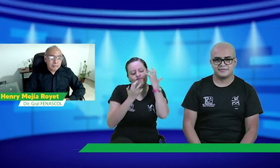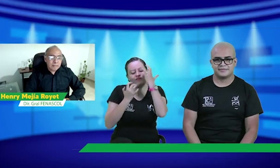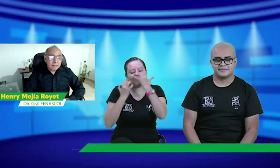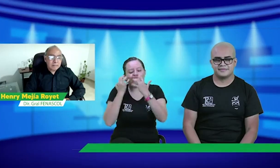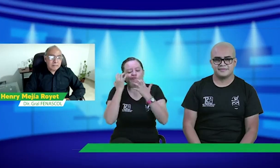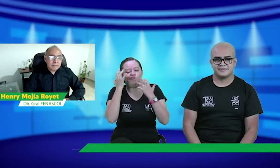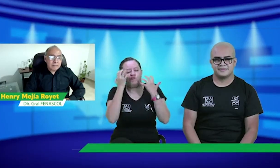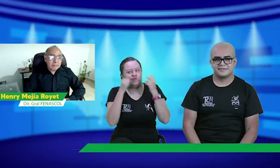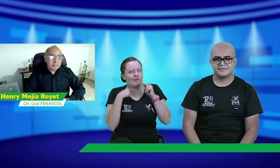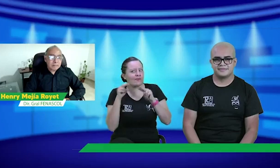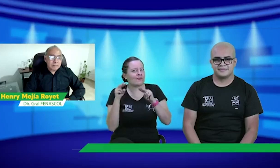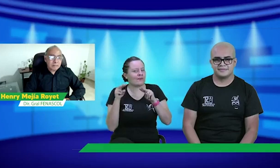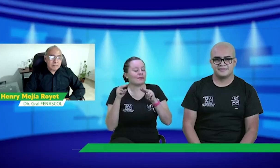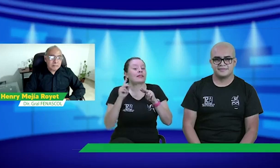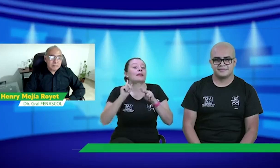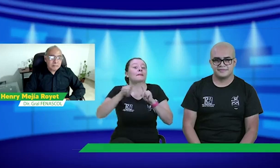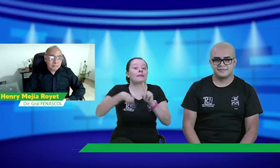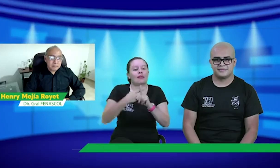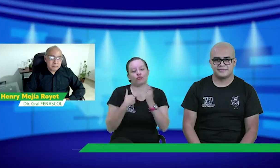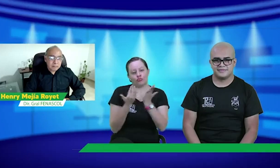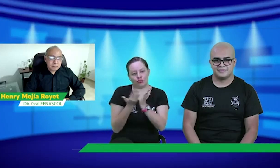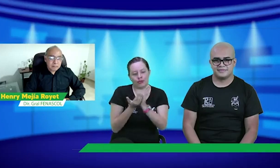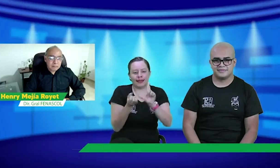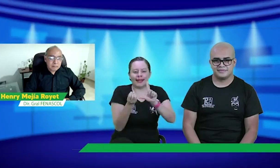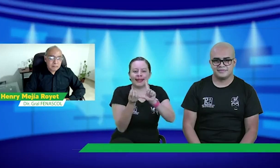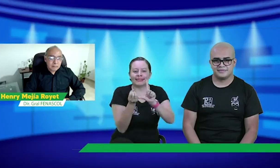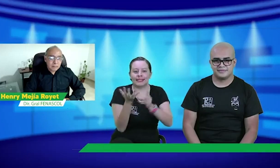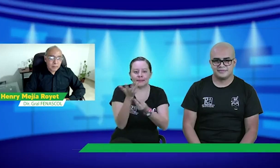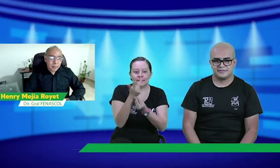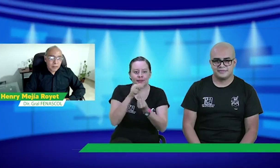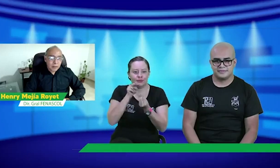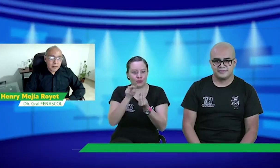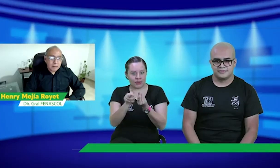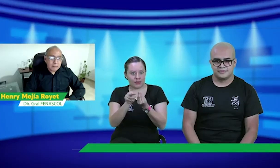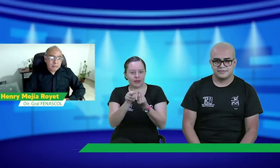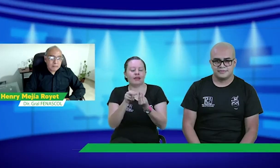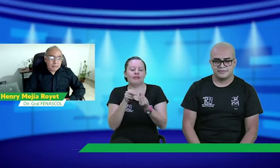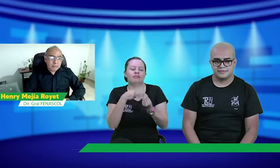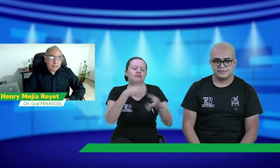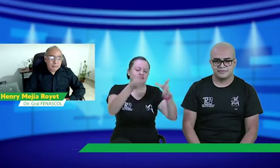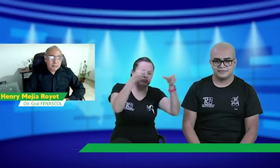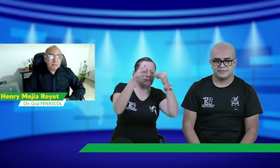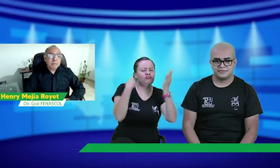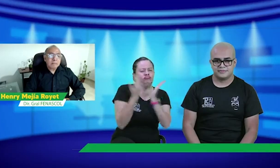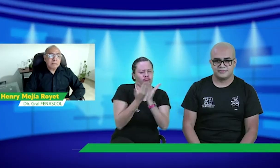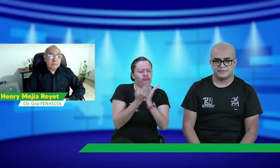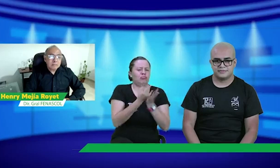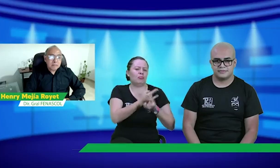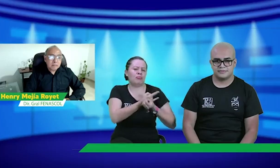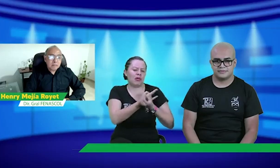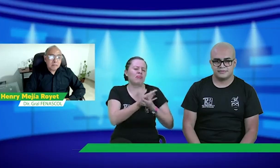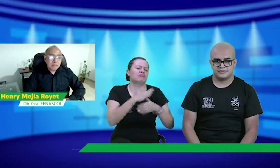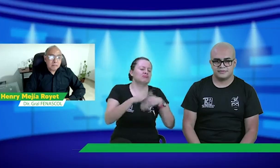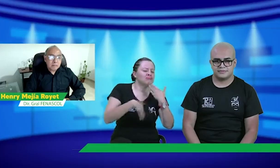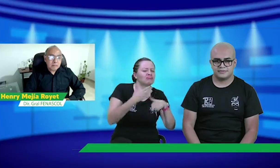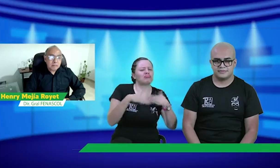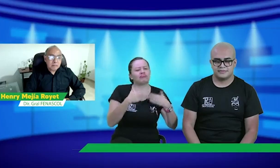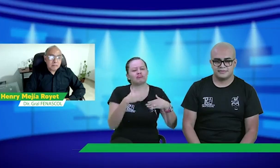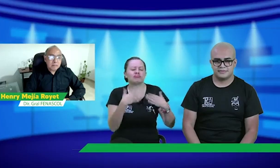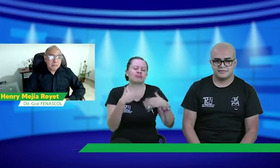pues, también lo vi. Y, pues, eso también me puso a pensar. Y, además, pues, soy licenciada en artes visuales. Pues, sí, tuve mi proceso en la universidad